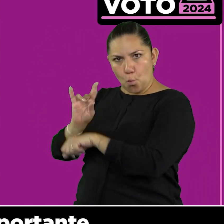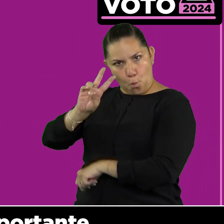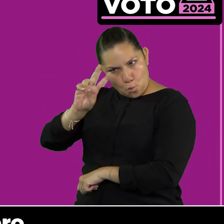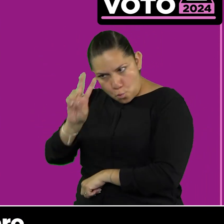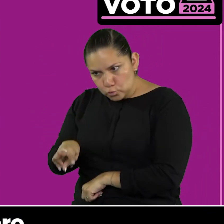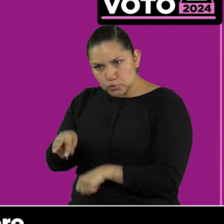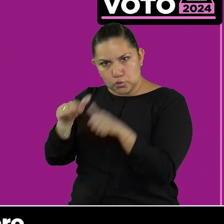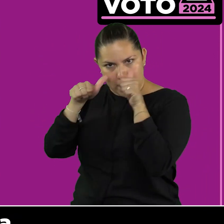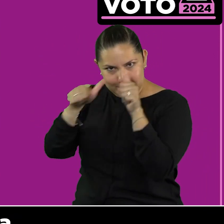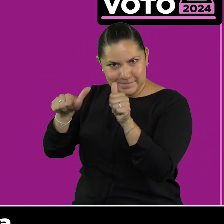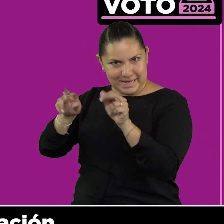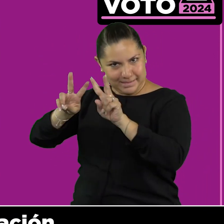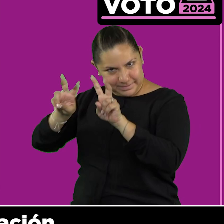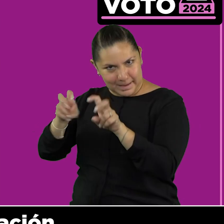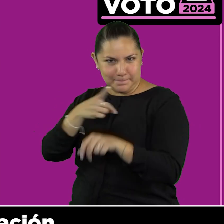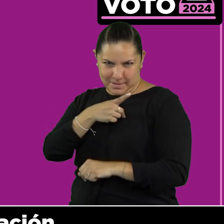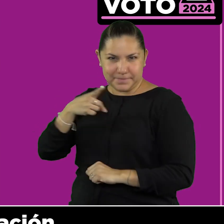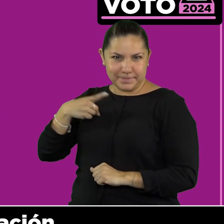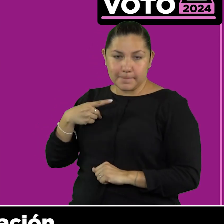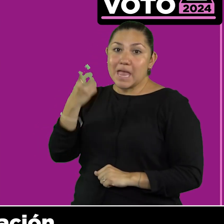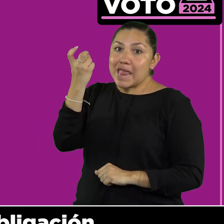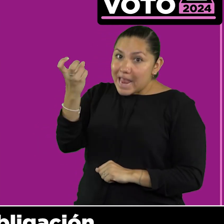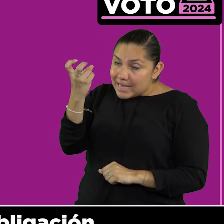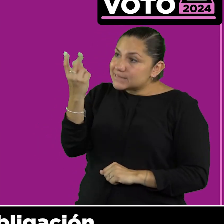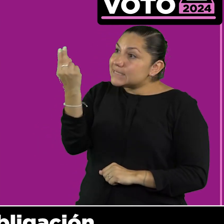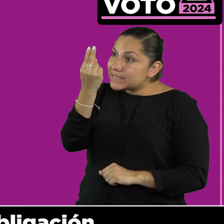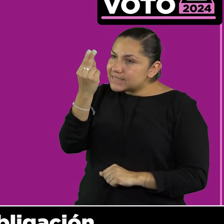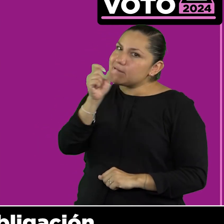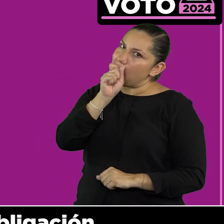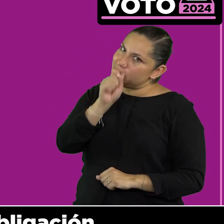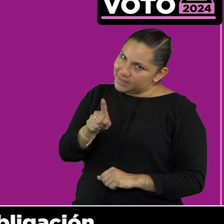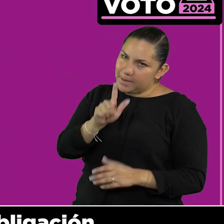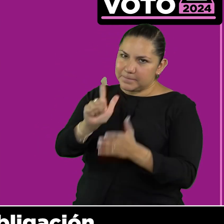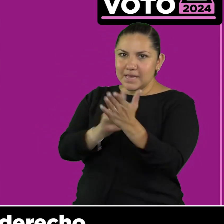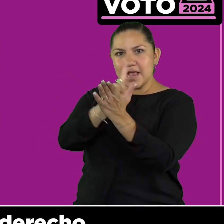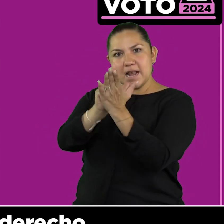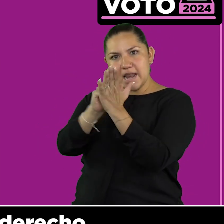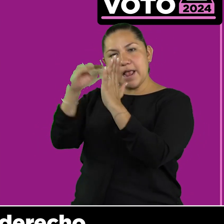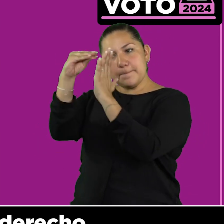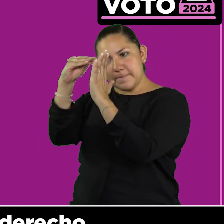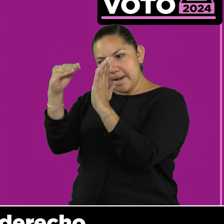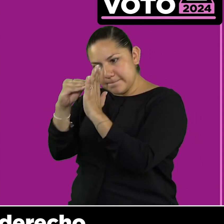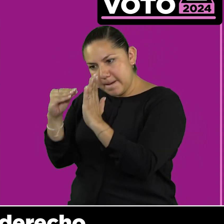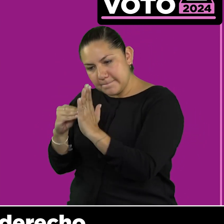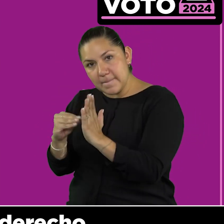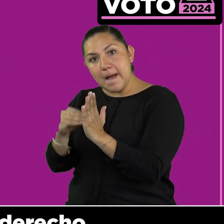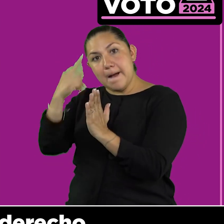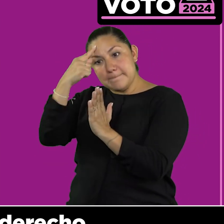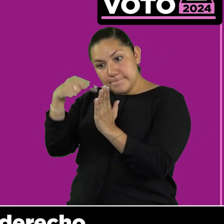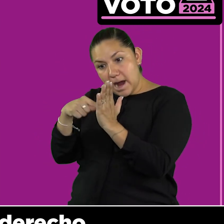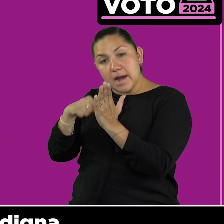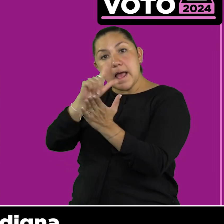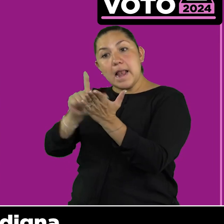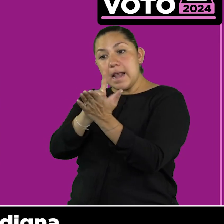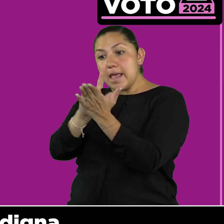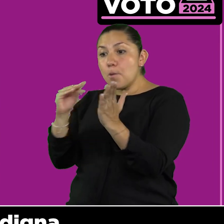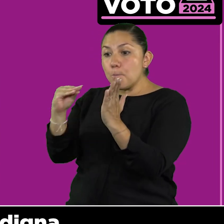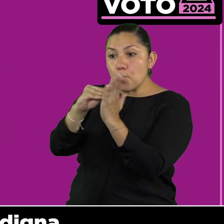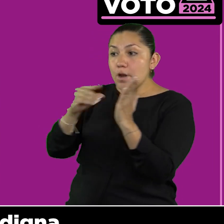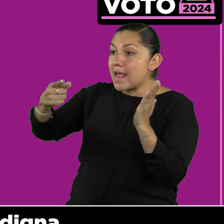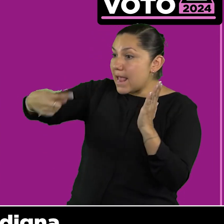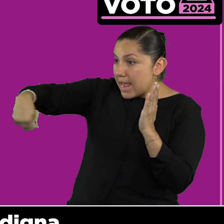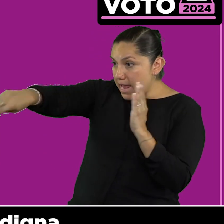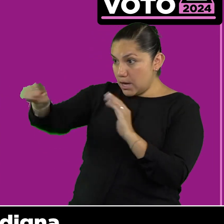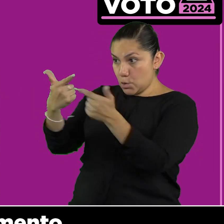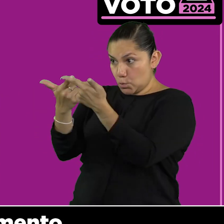importante, lo primero, el tema de la legislación, que sea una obligación garantizar el derecho a una